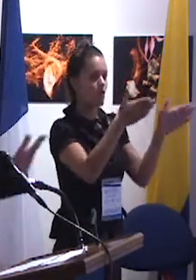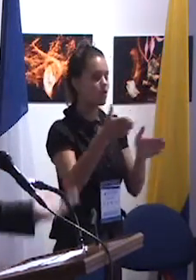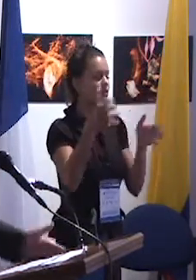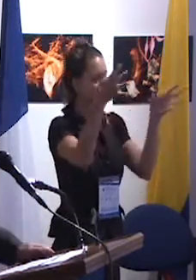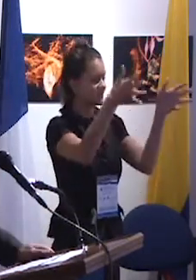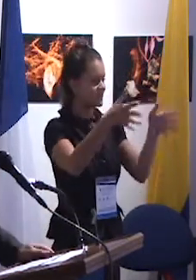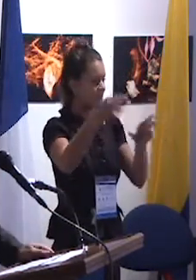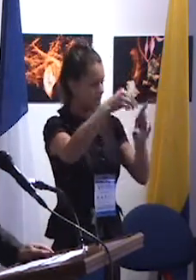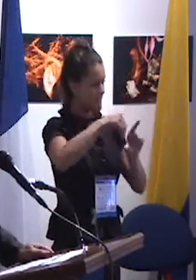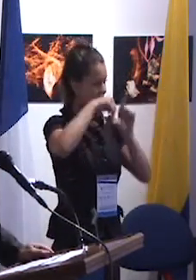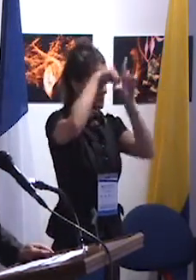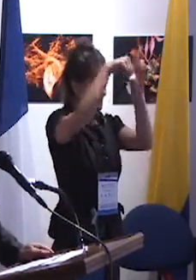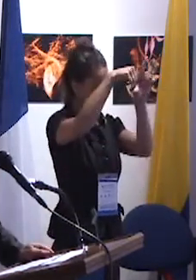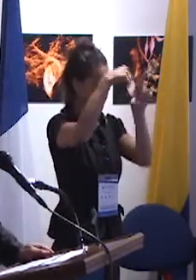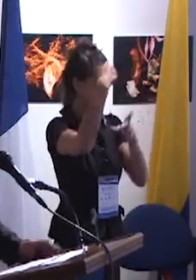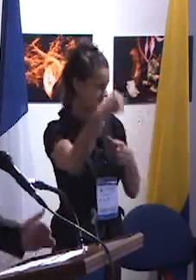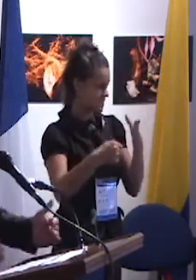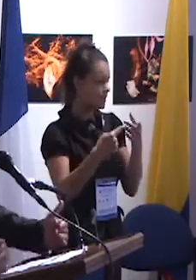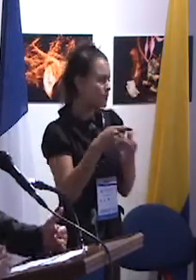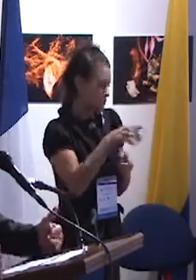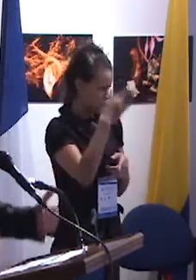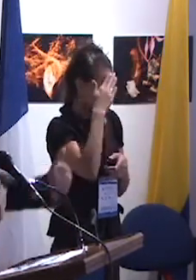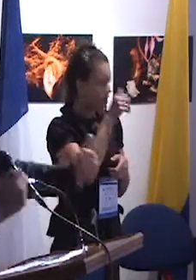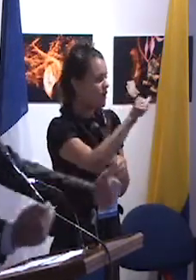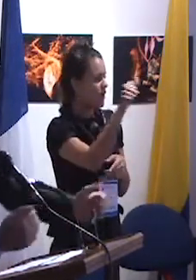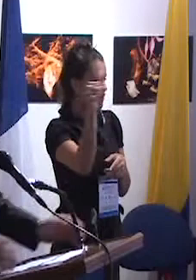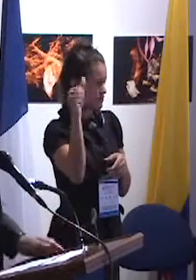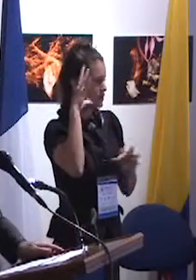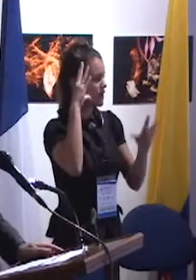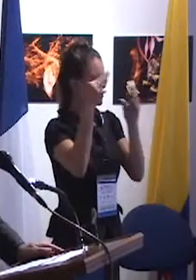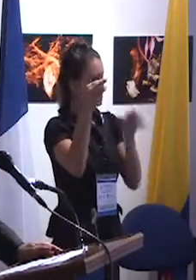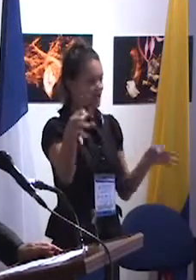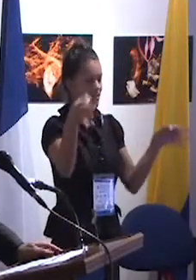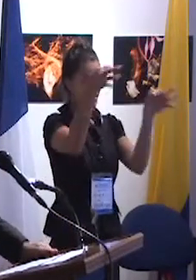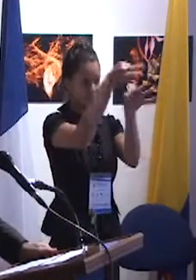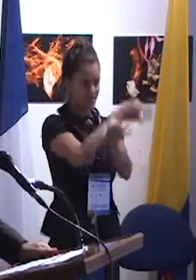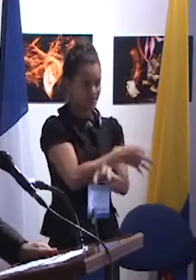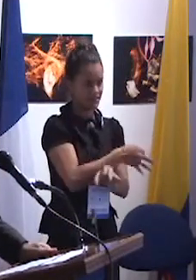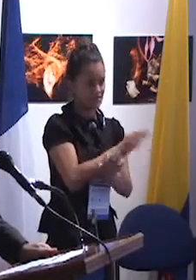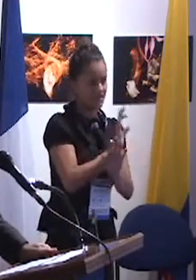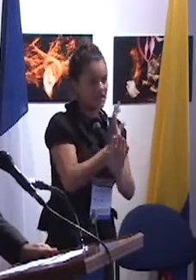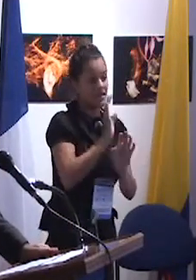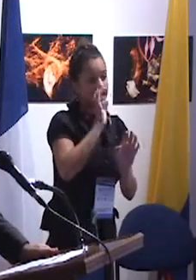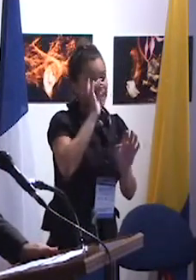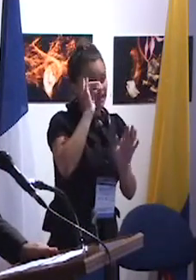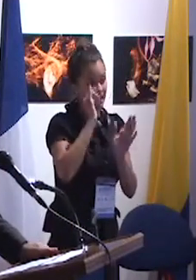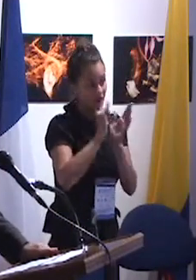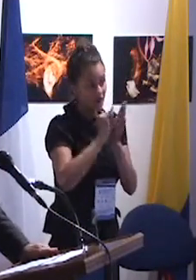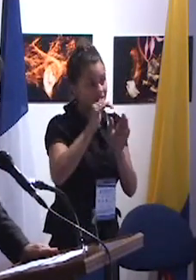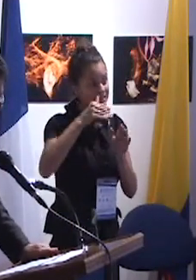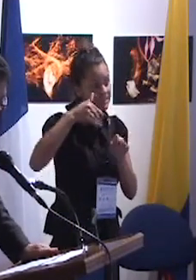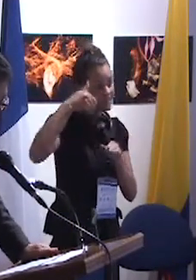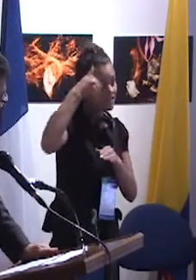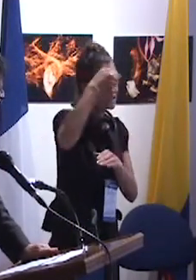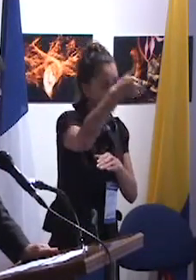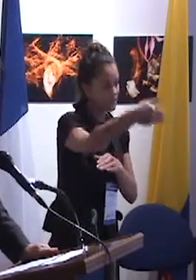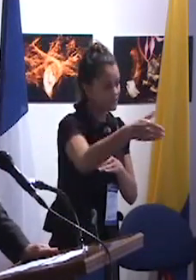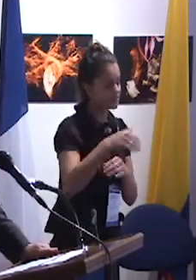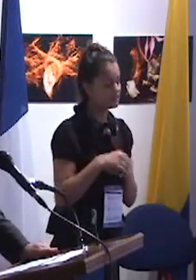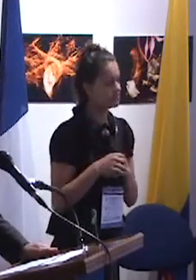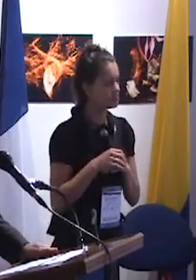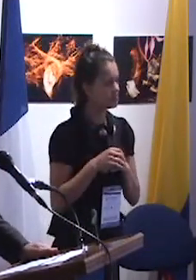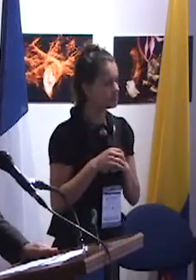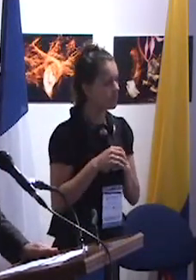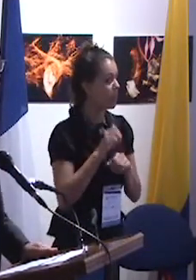que hay otros tipos de intercambio y que me parece que el paso más adelante podría ser una forma de doble titulación